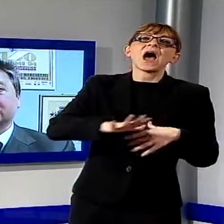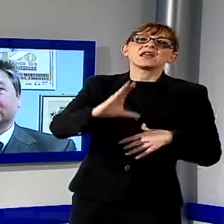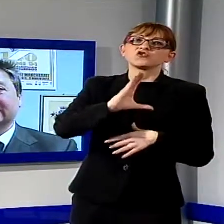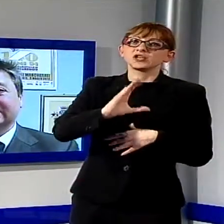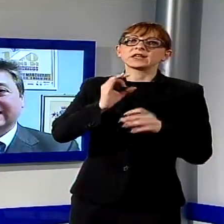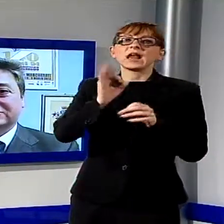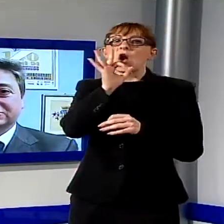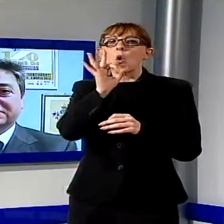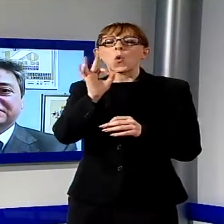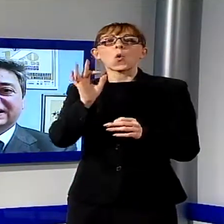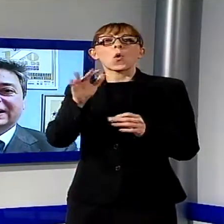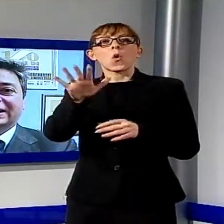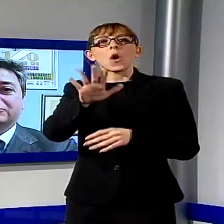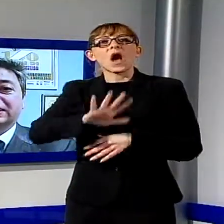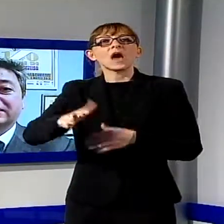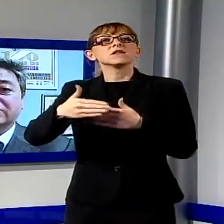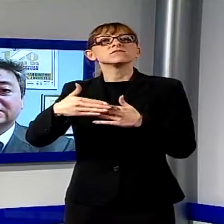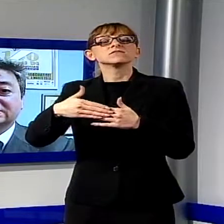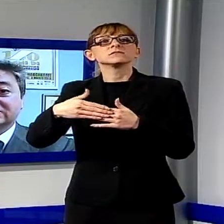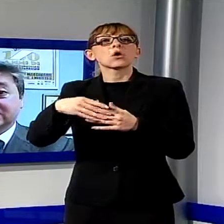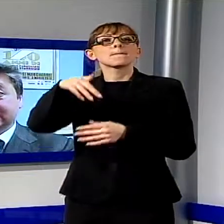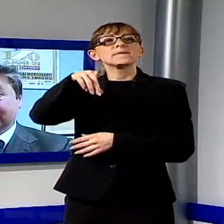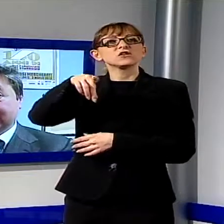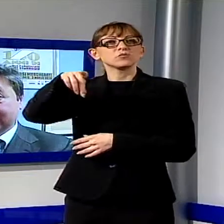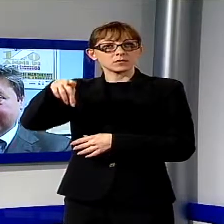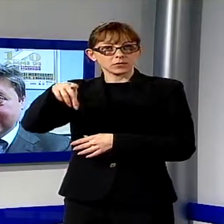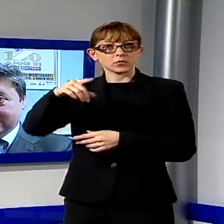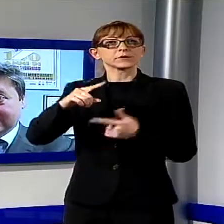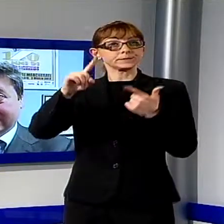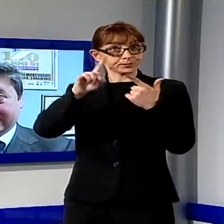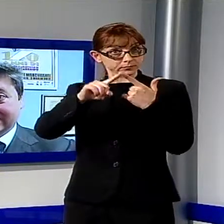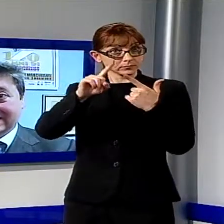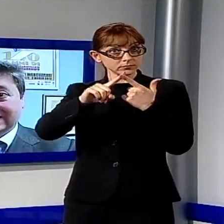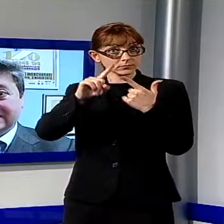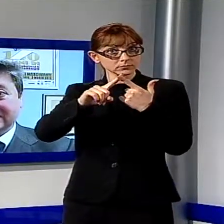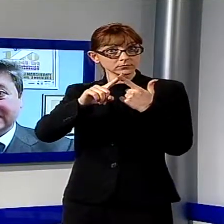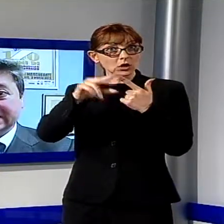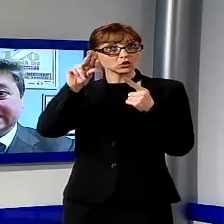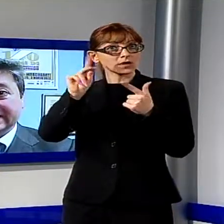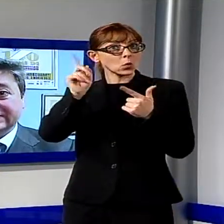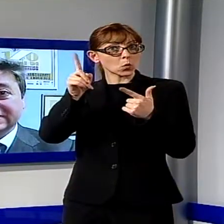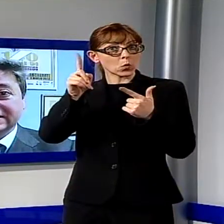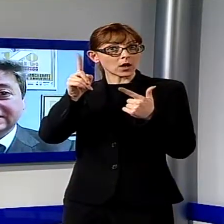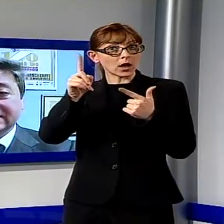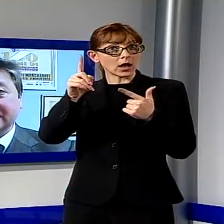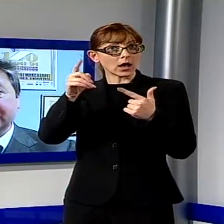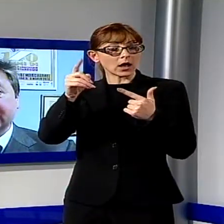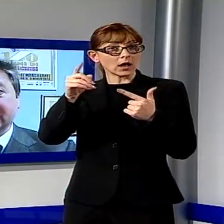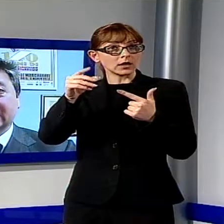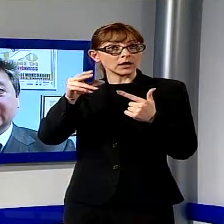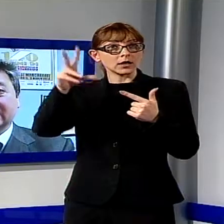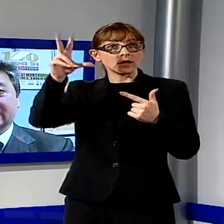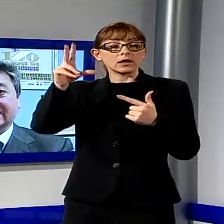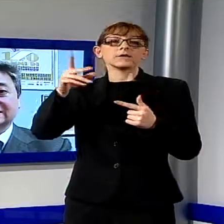stiamo pensando di fare una rievocazione del Carnevale in via Regia e